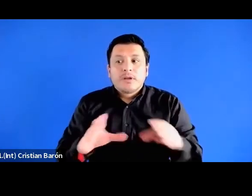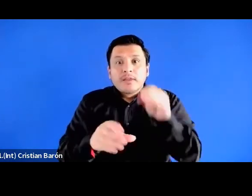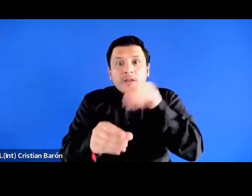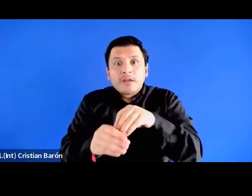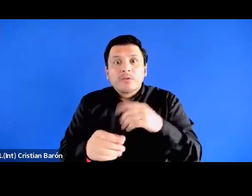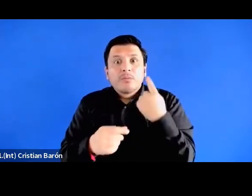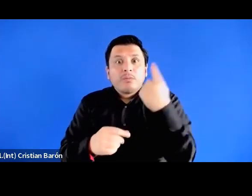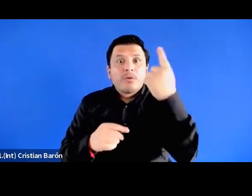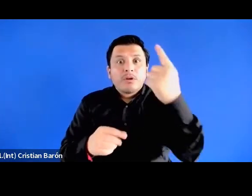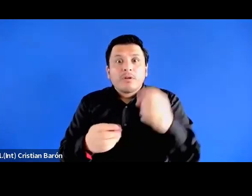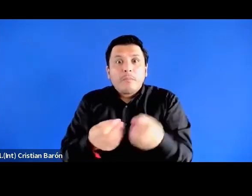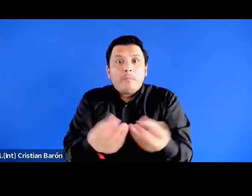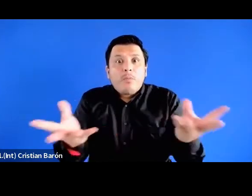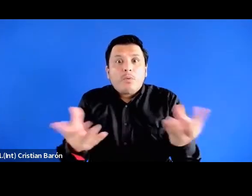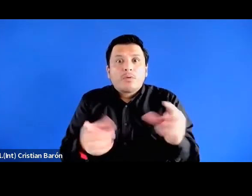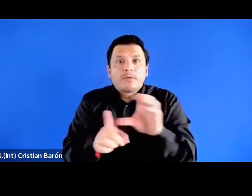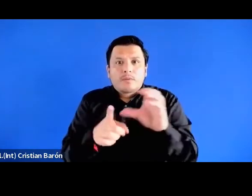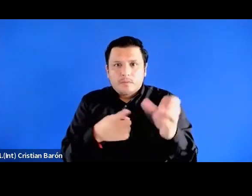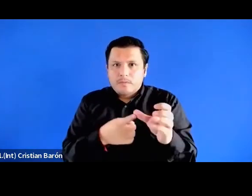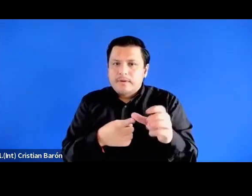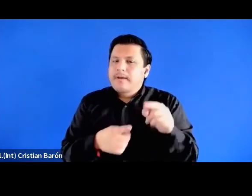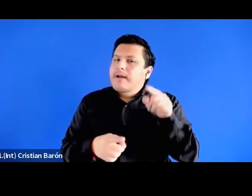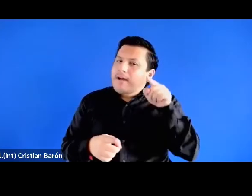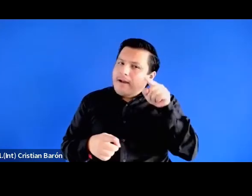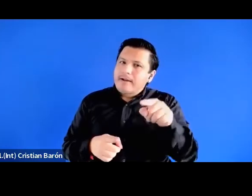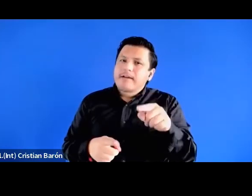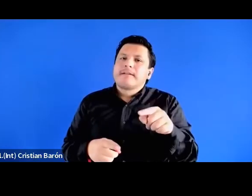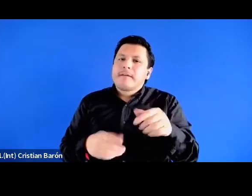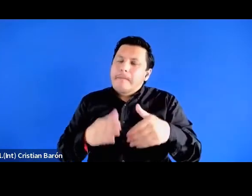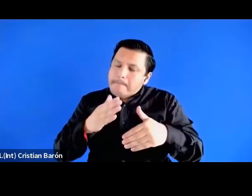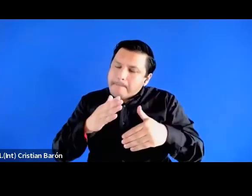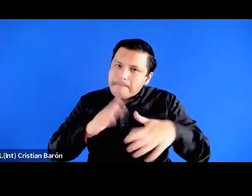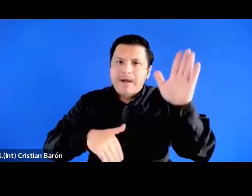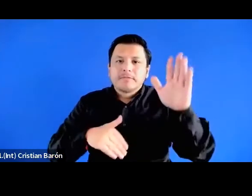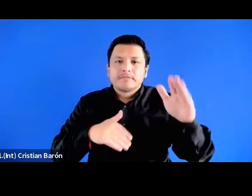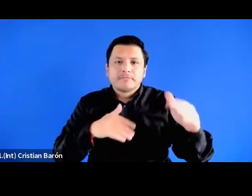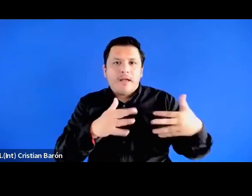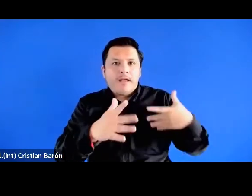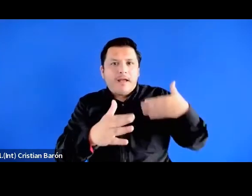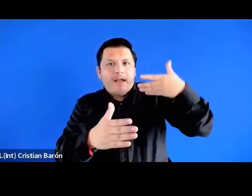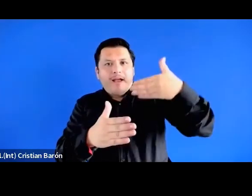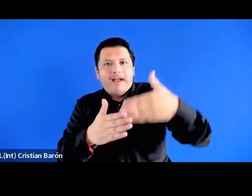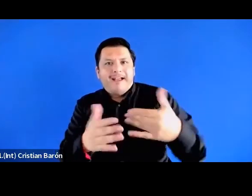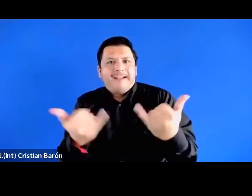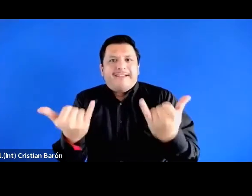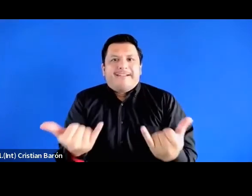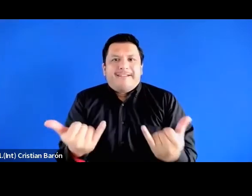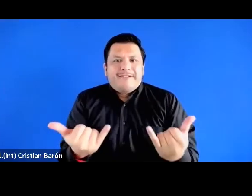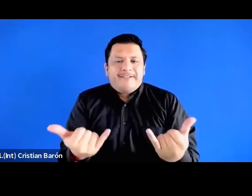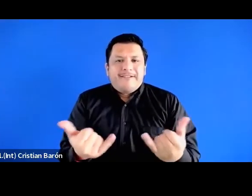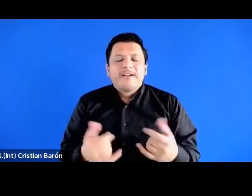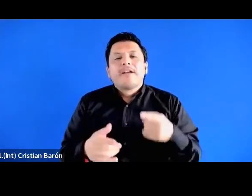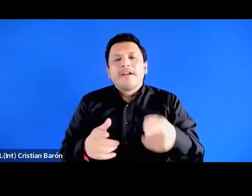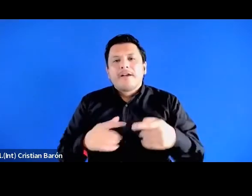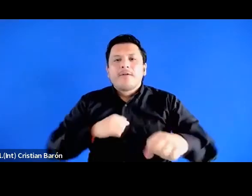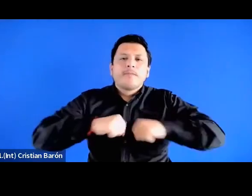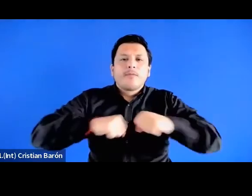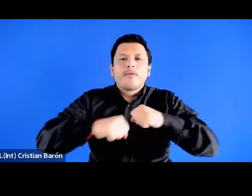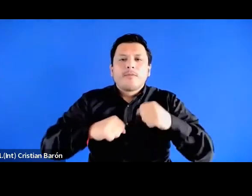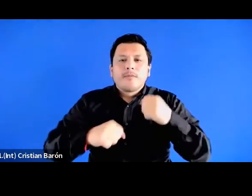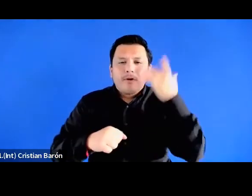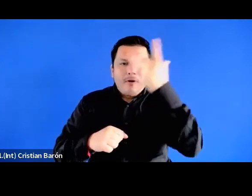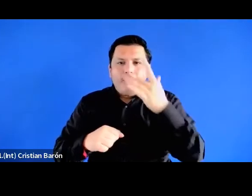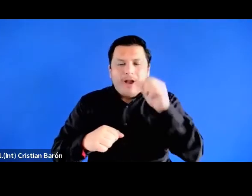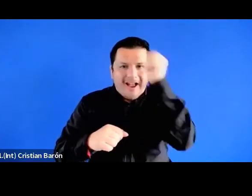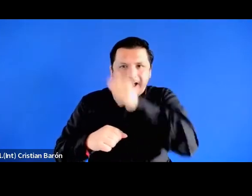políticas multiculturales es el fuerte que empieza a marcar hasta el día de hoy diría yo lo que es el movimiento afro en